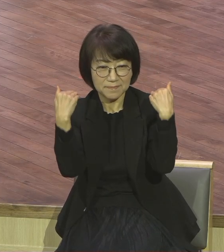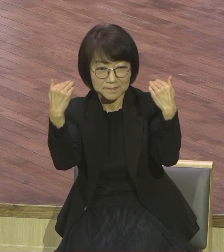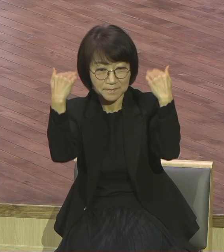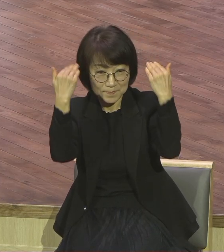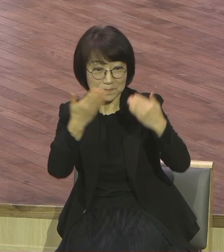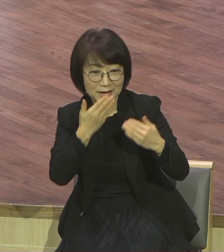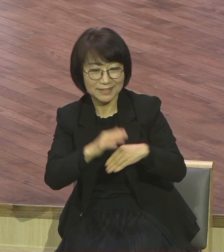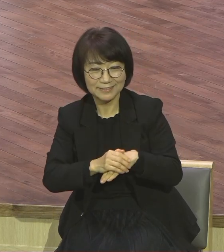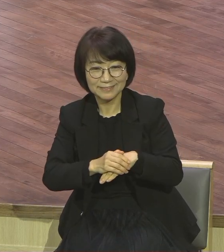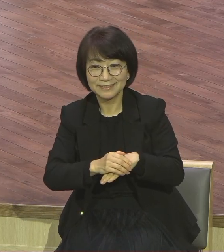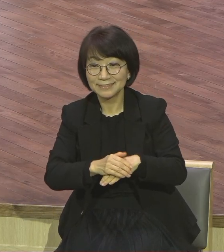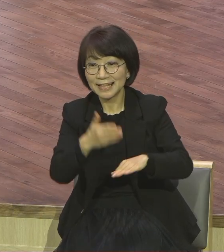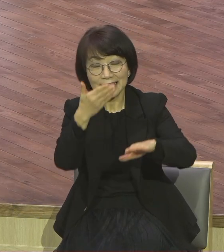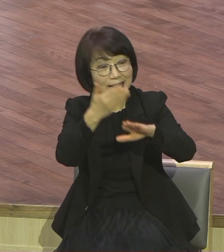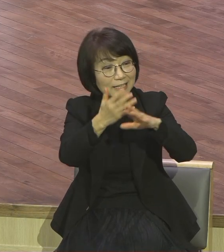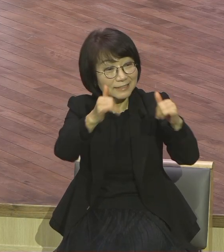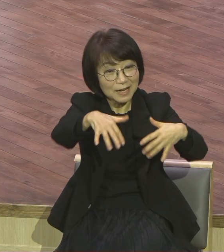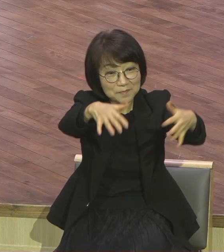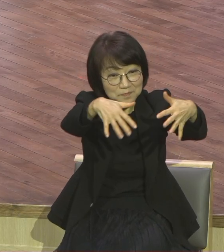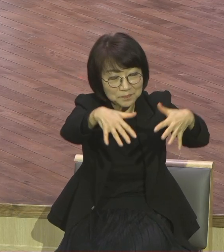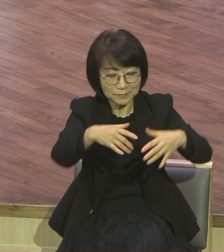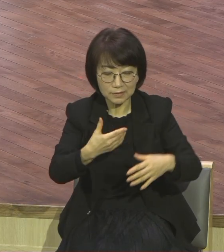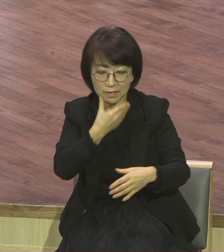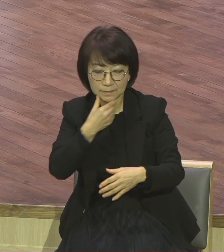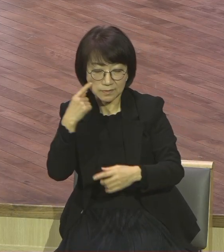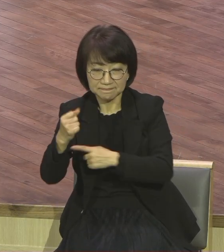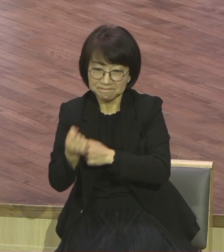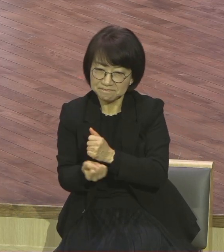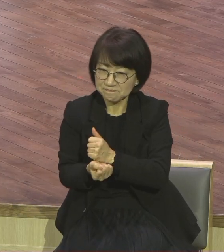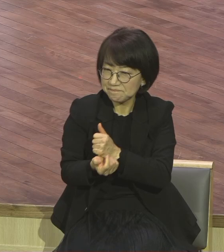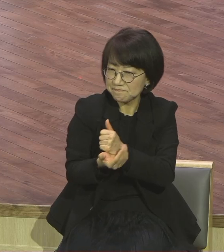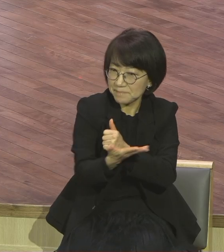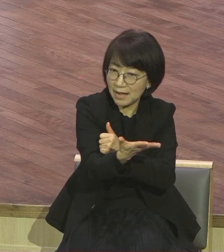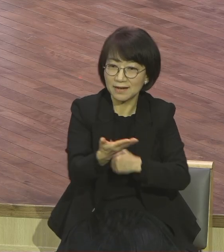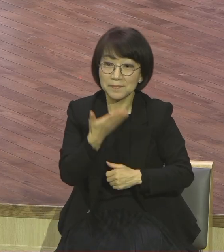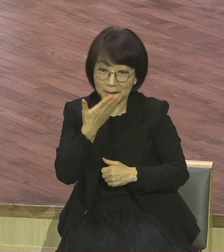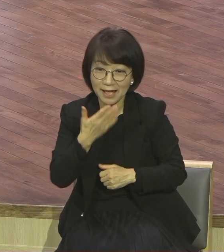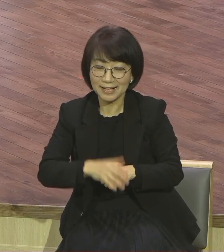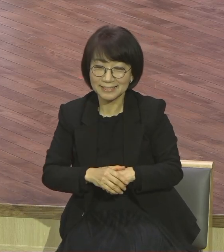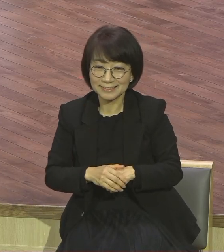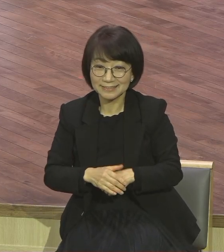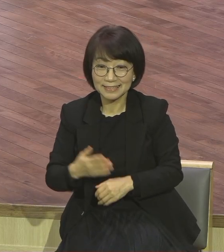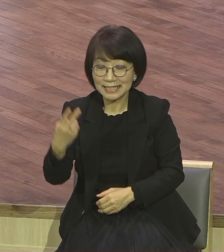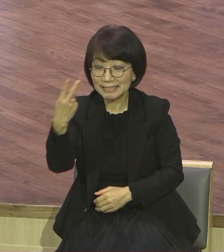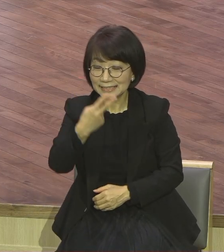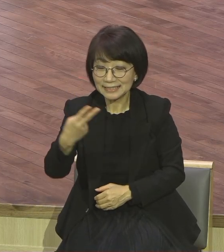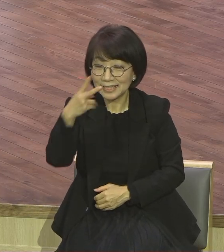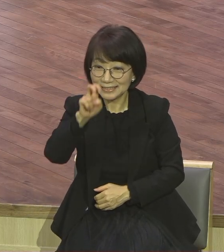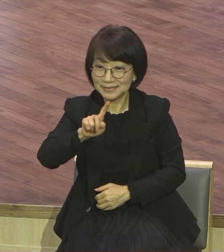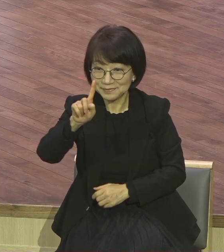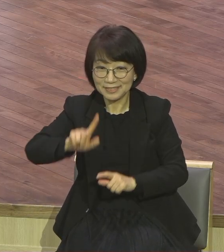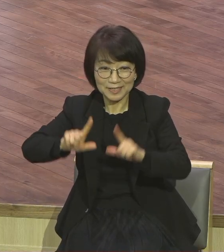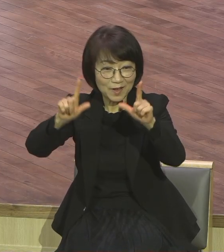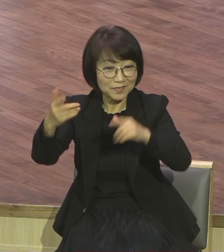복음에 영향력을 입히는 수준 2021년 우리 영계의 모든 성도들 삶 속에